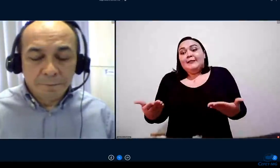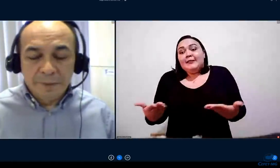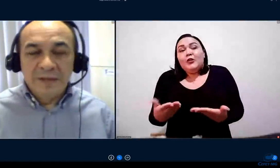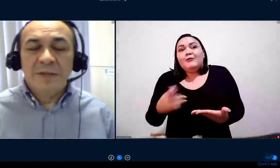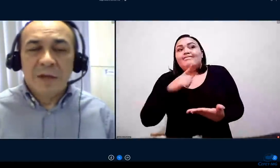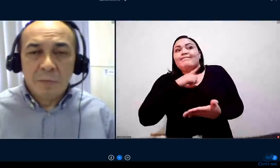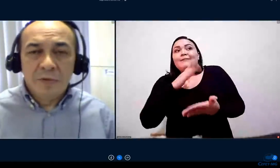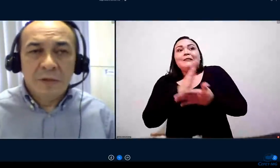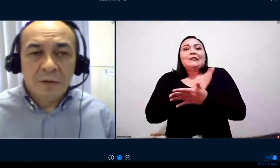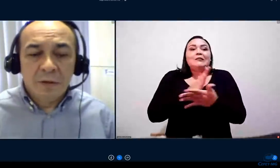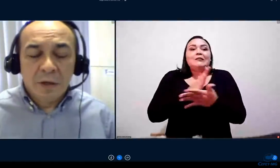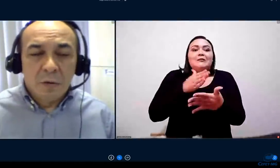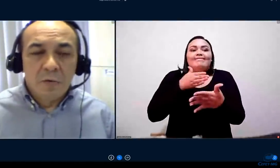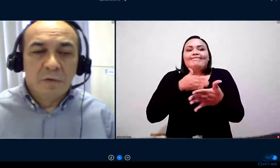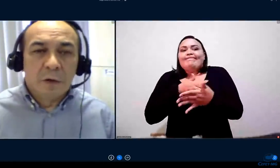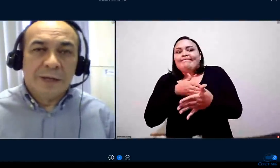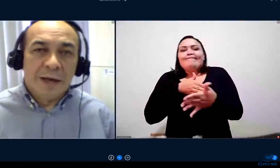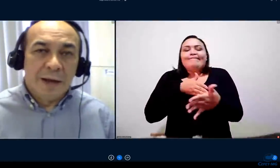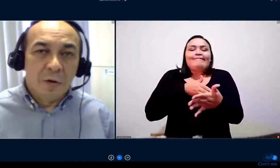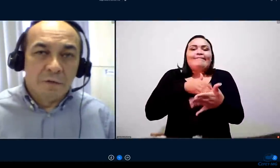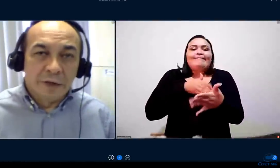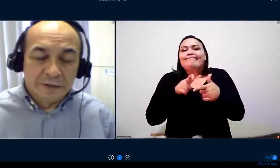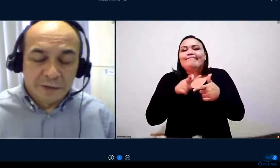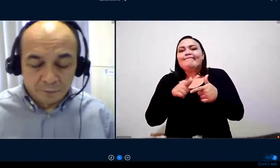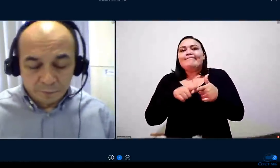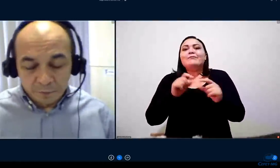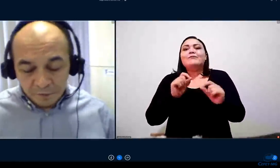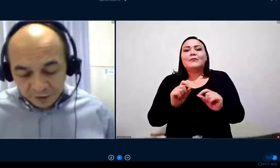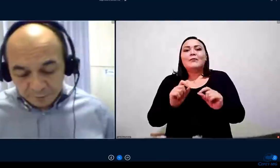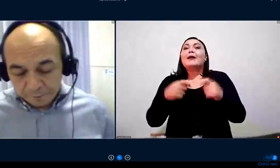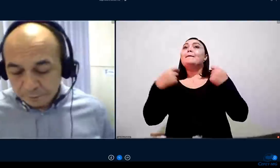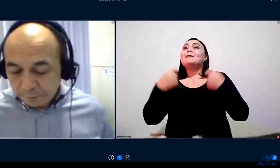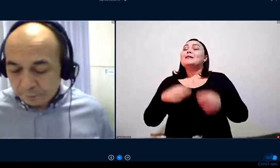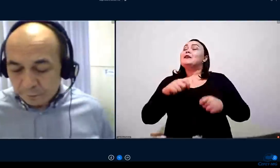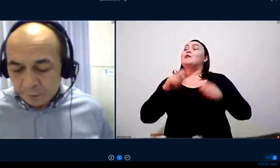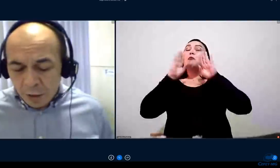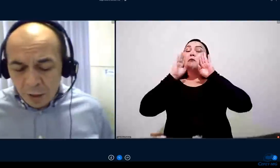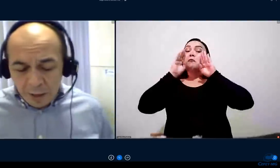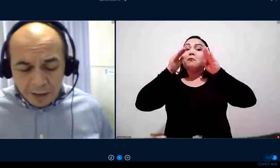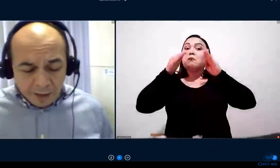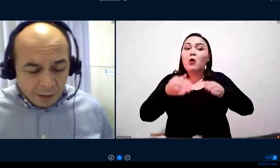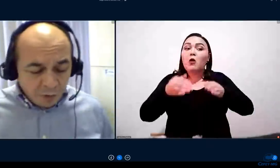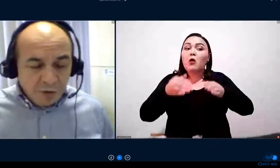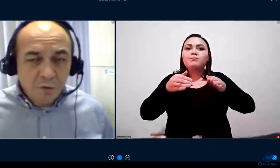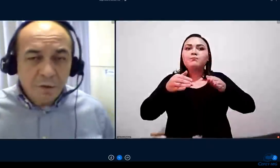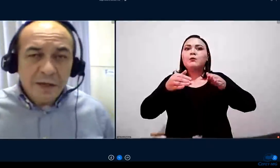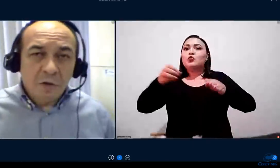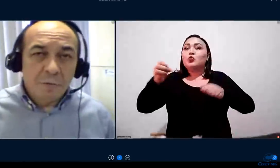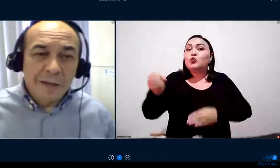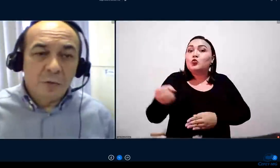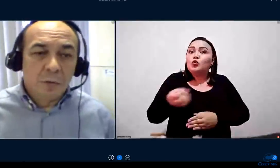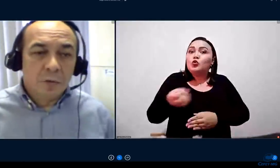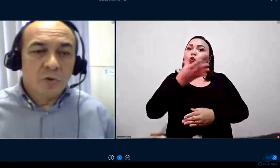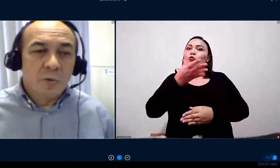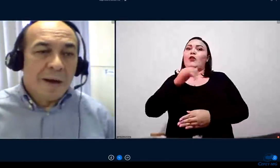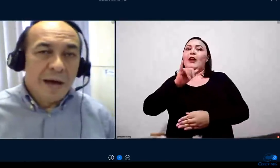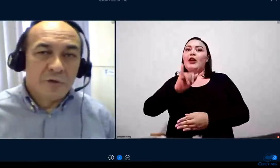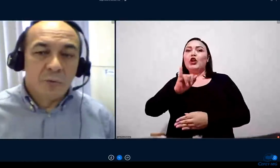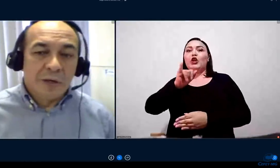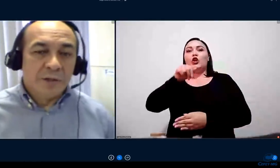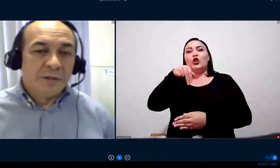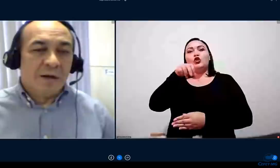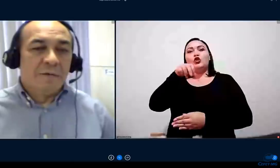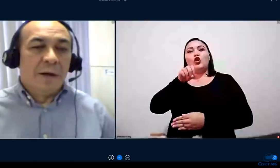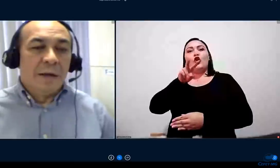que precisamos, sim, nos voltar à inovação. Veja, o Instituto Federal do Mato Grosso, em